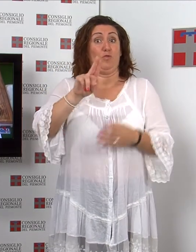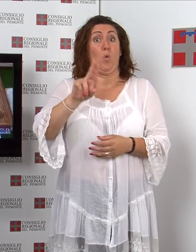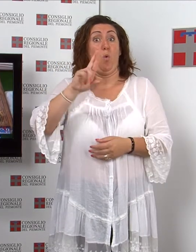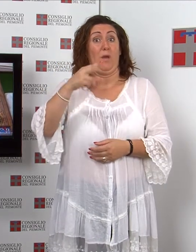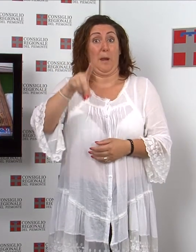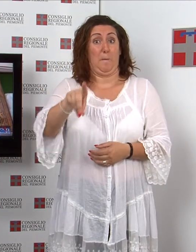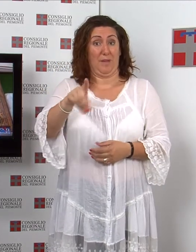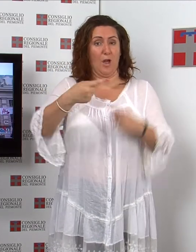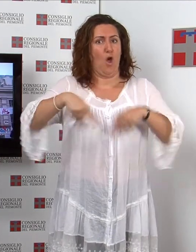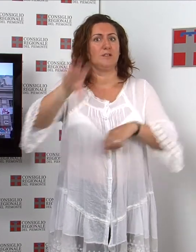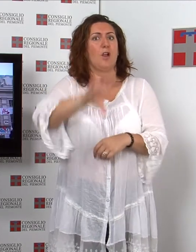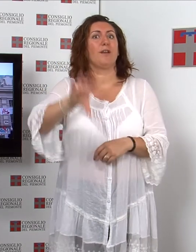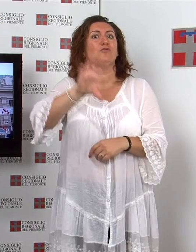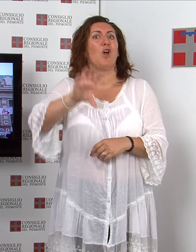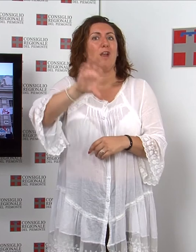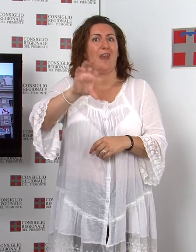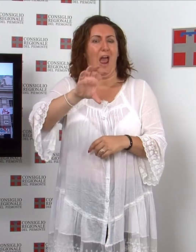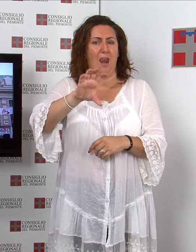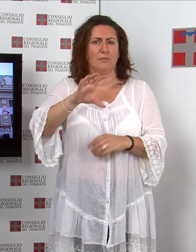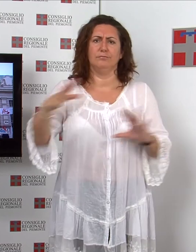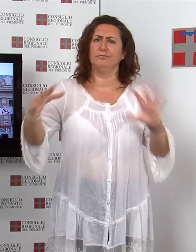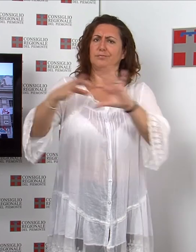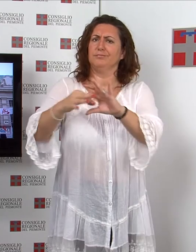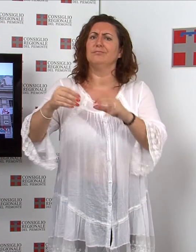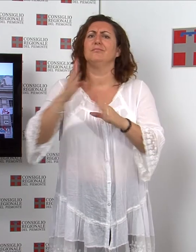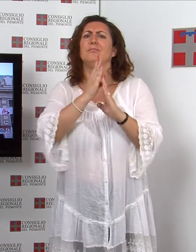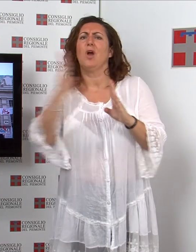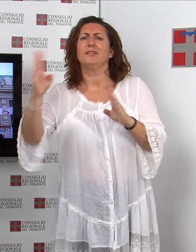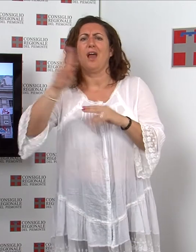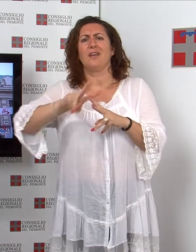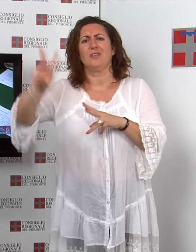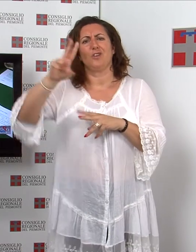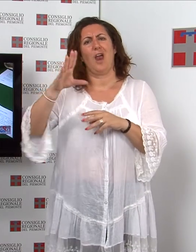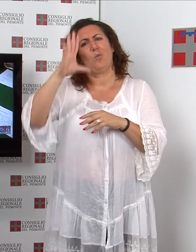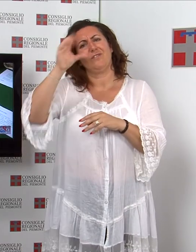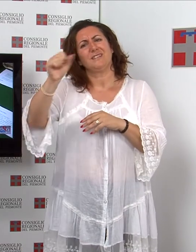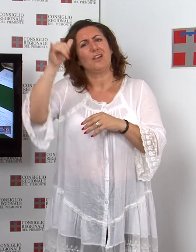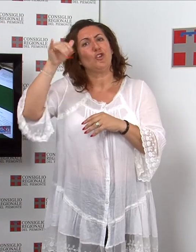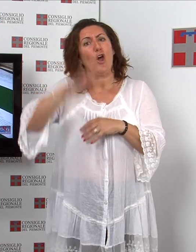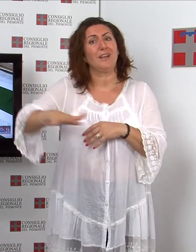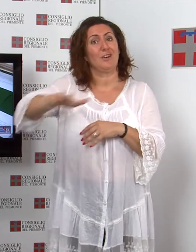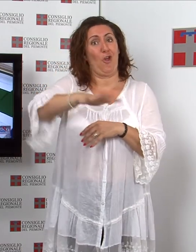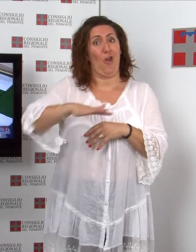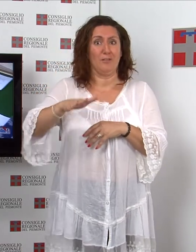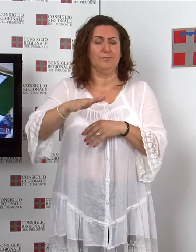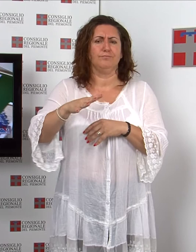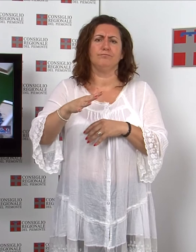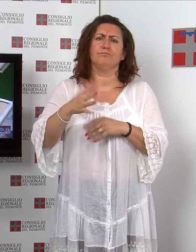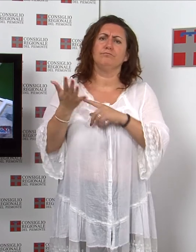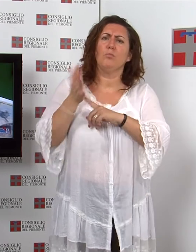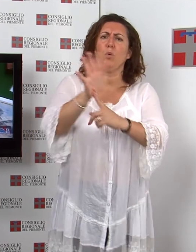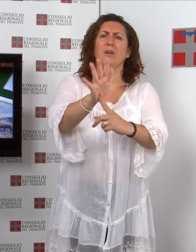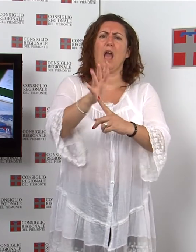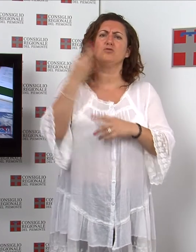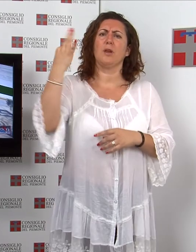pubblico del Consiglio regionale ha allestito, in collaborazione con la Biblioteca Nazionale Universitaria di Torino Un progetto di presentazione di pubblicazioni di